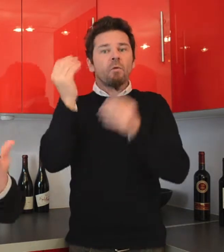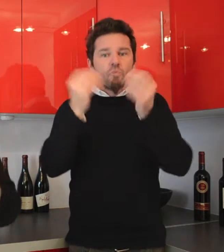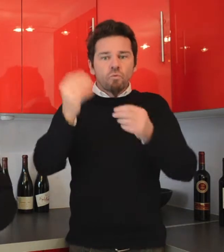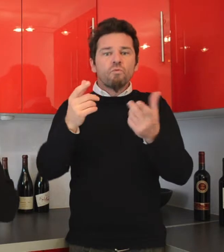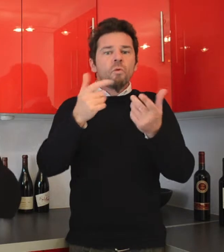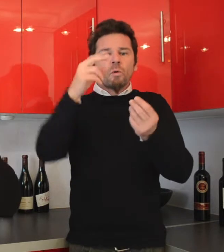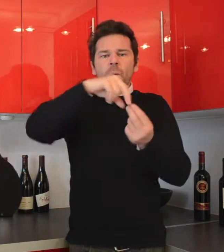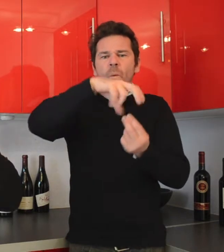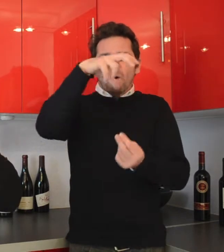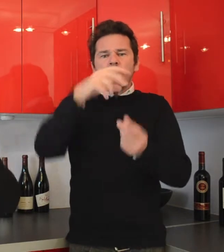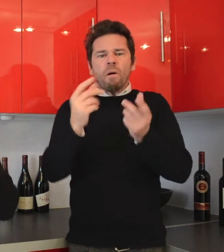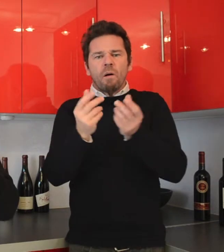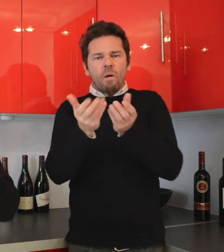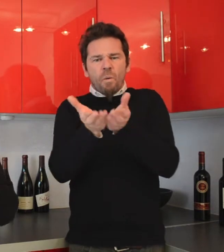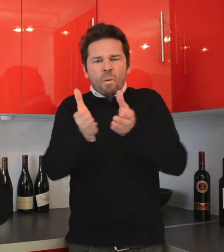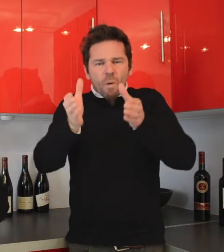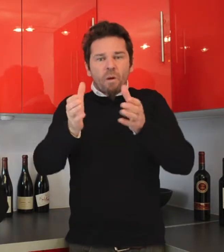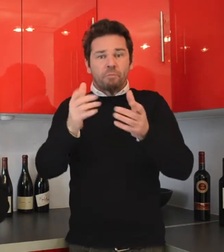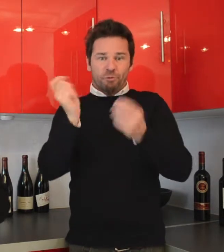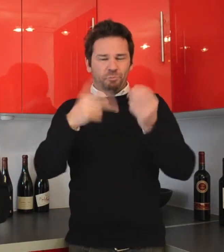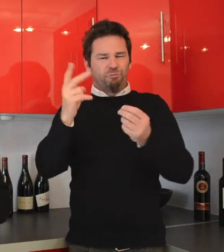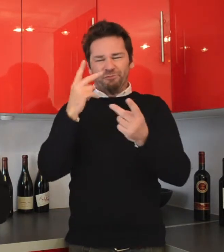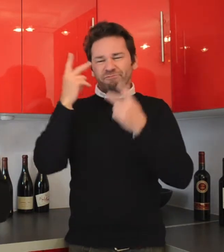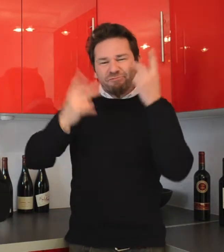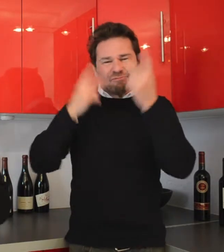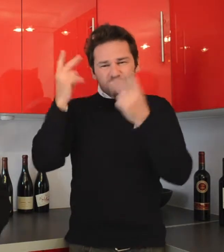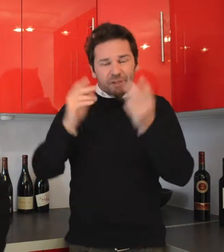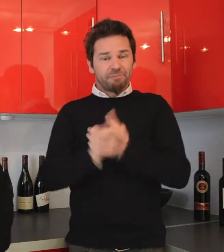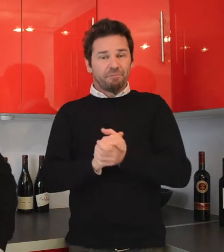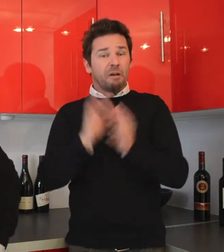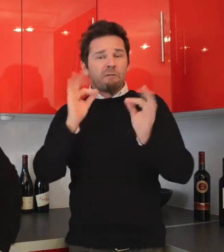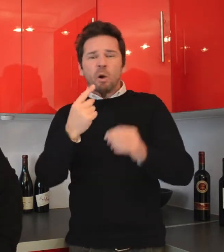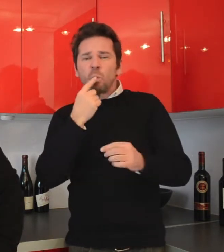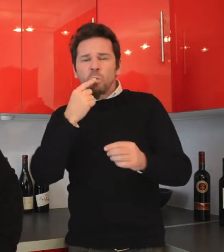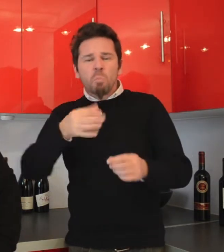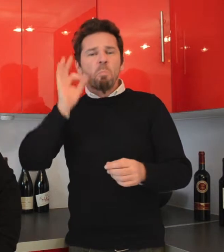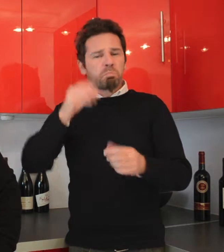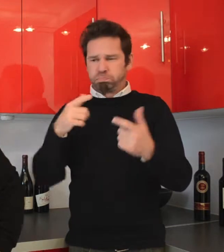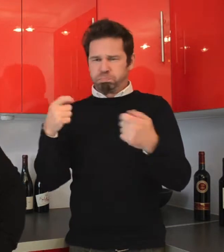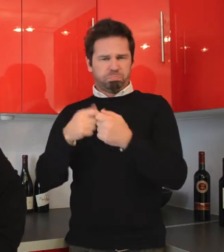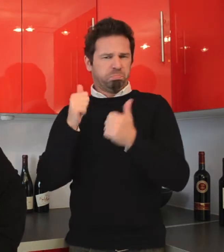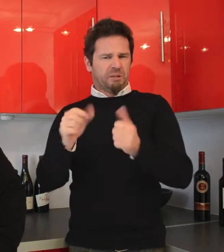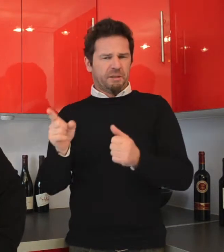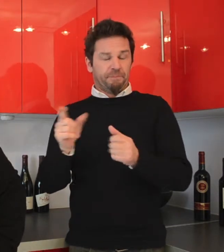valeur aussi surtout l'aspect visuel du vin. Voilà justement qu'est-ce qu'on fait pour apprécier du champagne. Mais on regarde